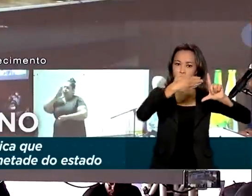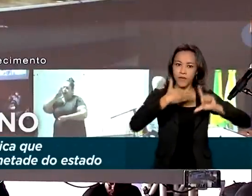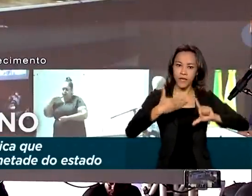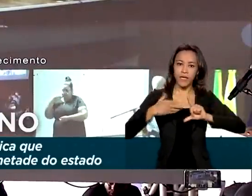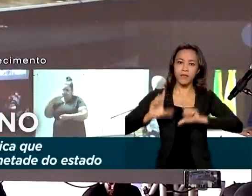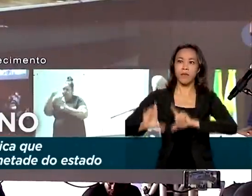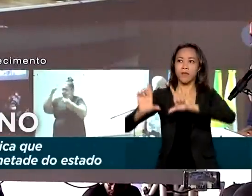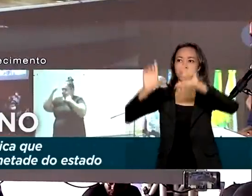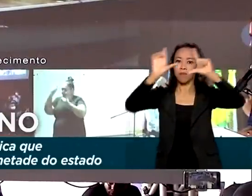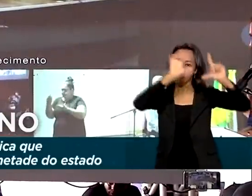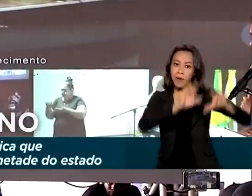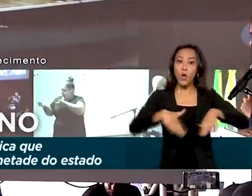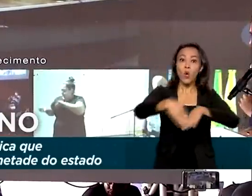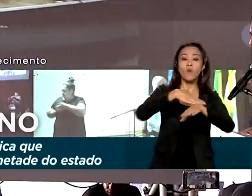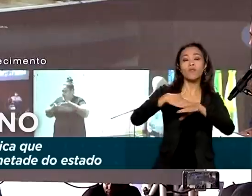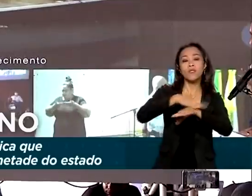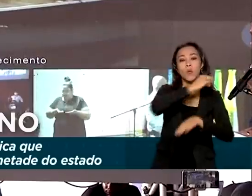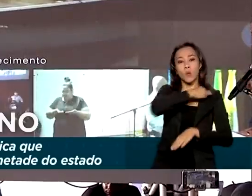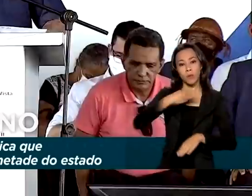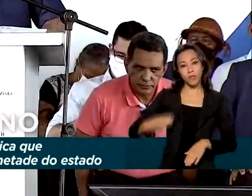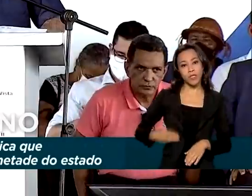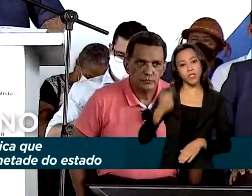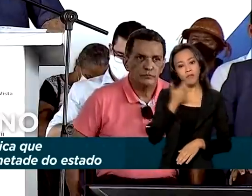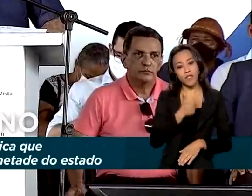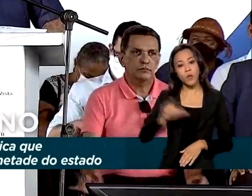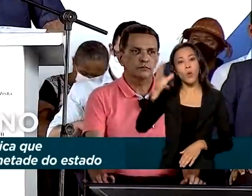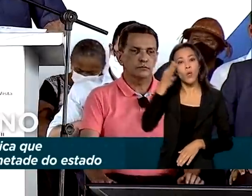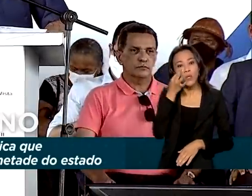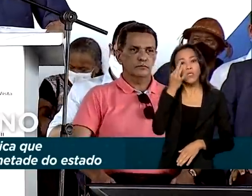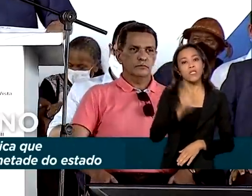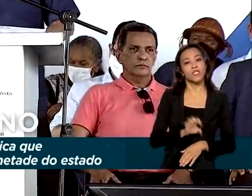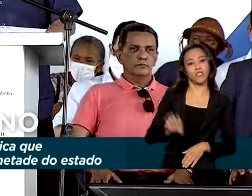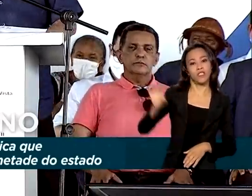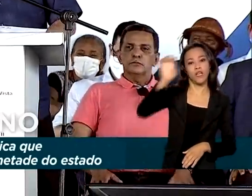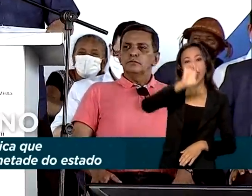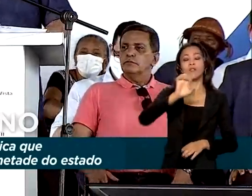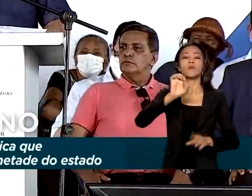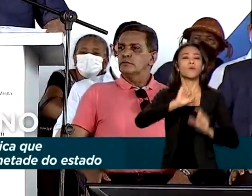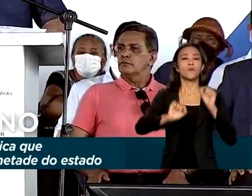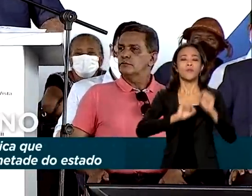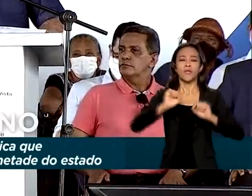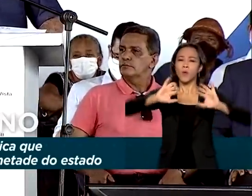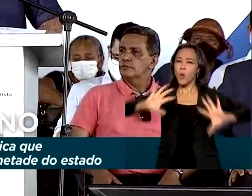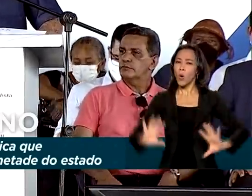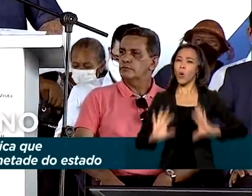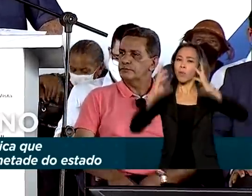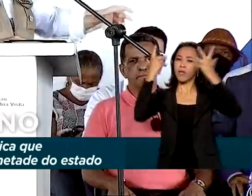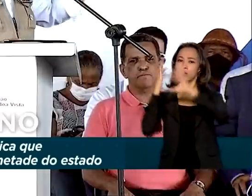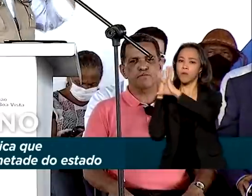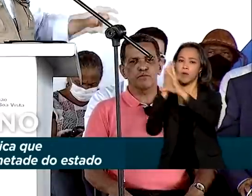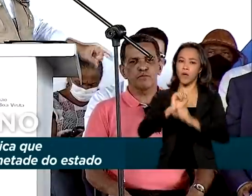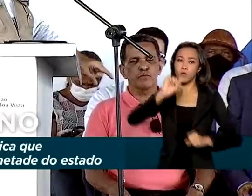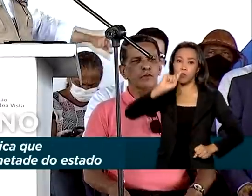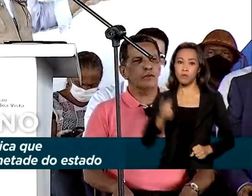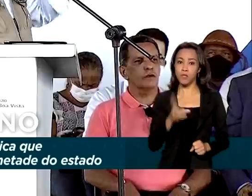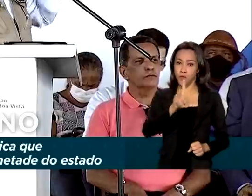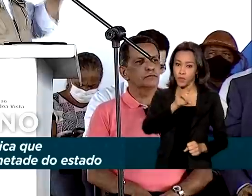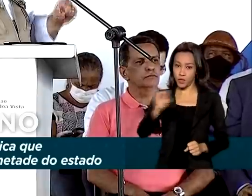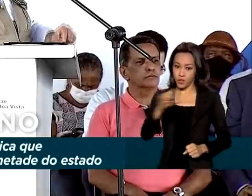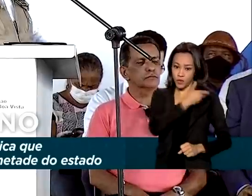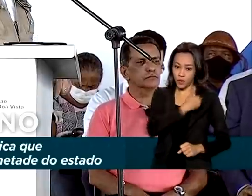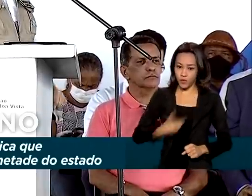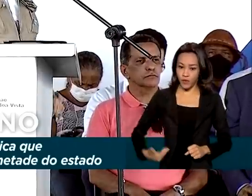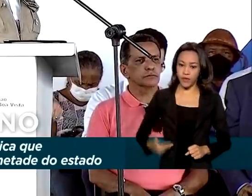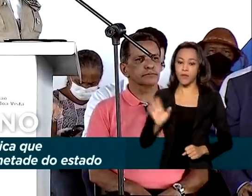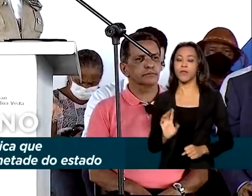também estavam nos outros estados da região norte com ações em comemoração aos mil dias de governo. Entre os que estavam